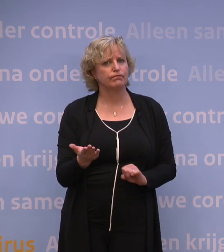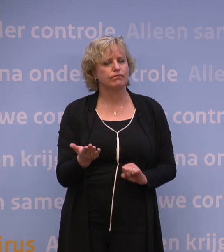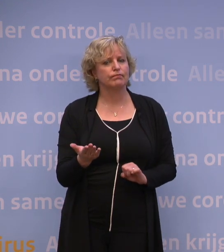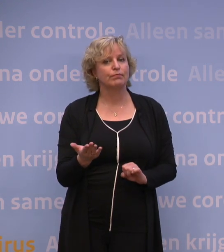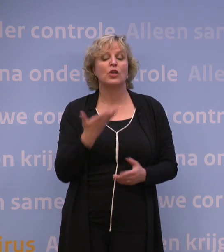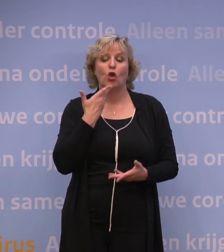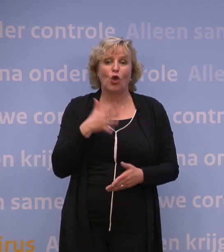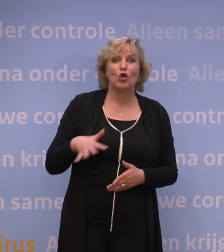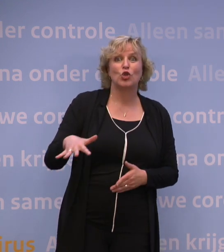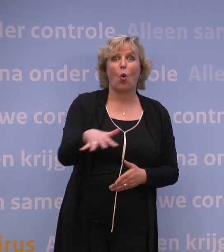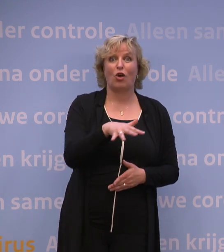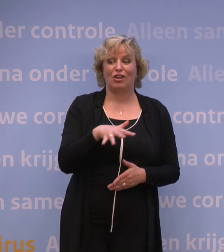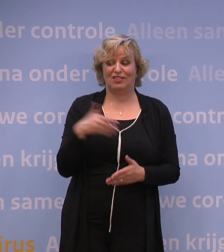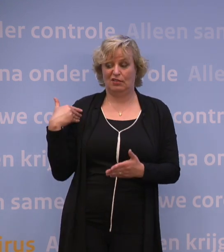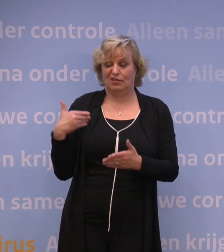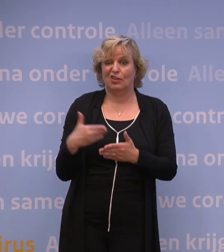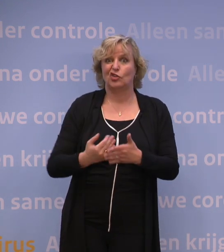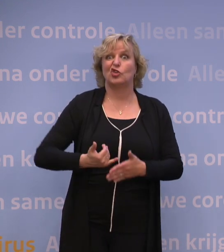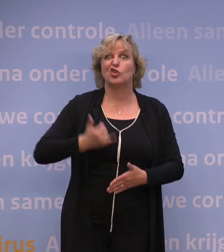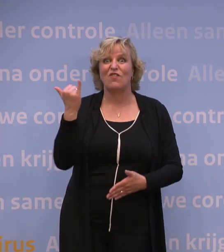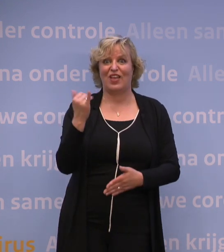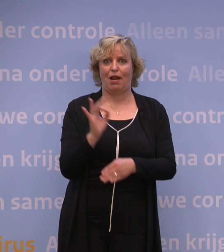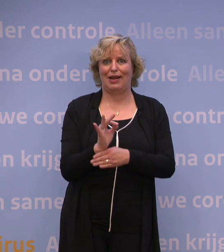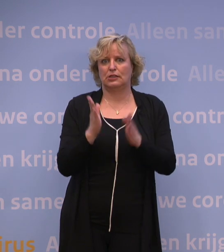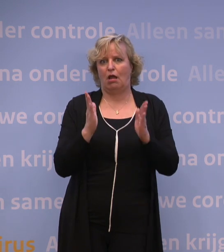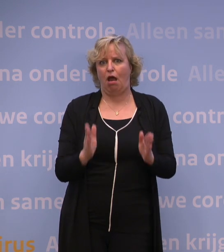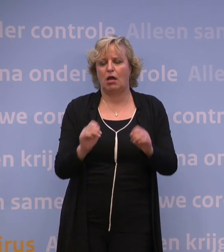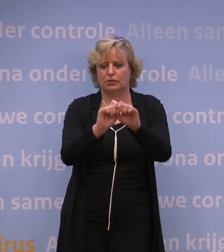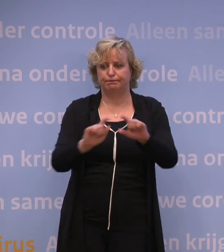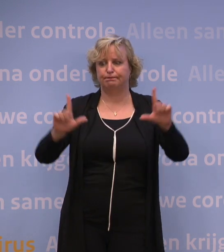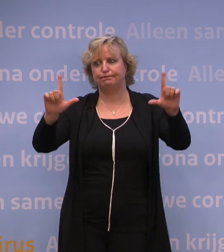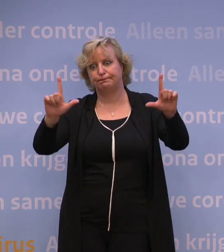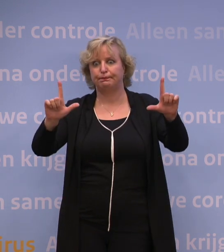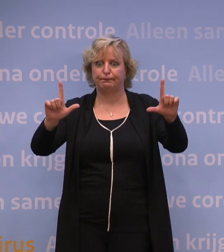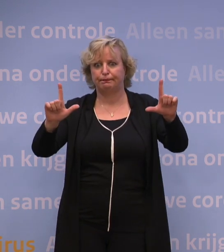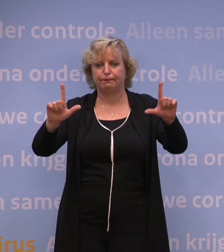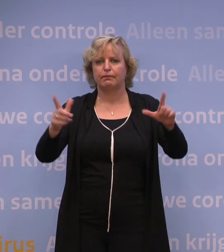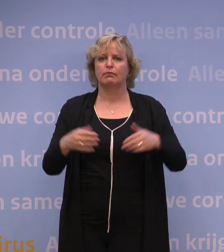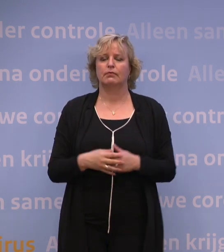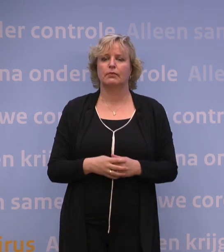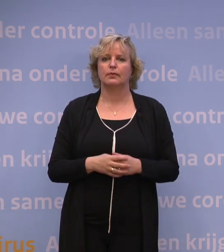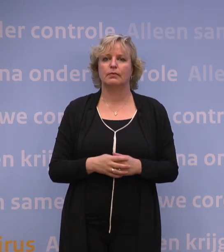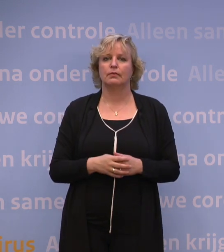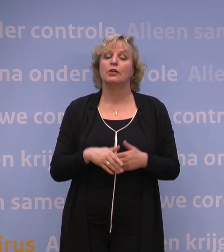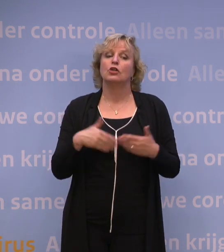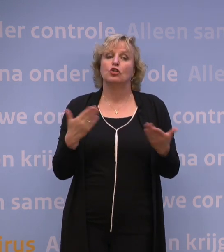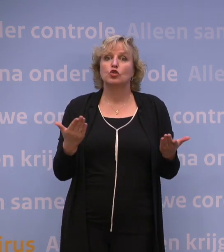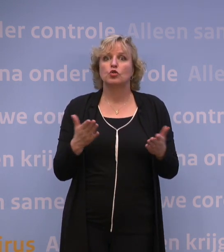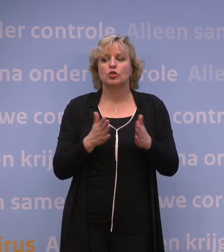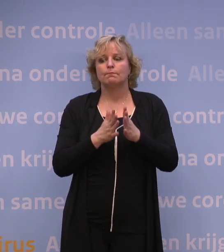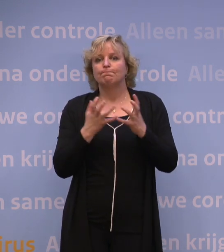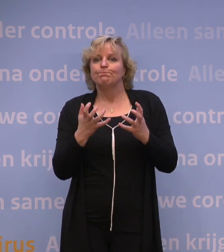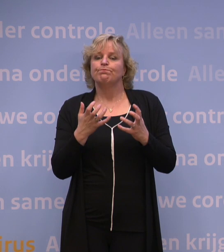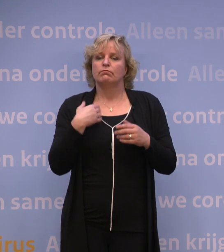Onze jongeren hebben al te veel les via een computerscherm meegemaakt. Dus we kijken uit naar het